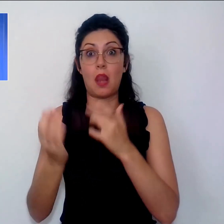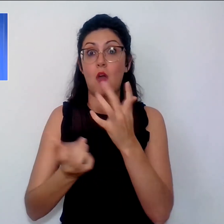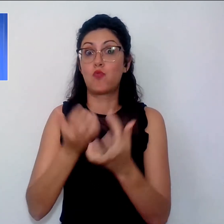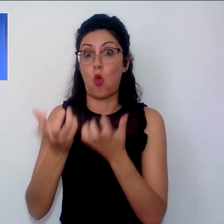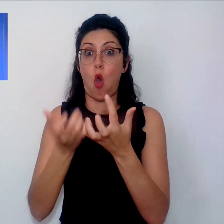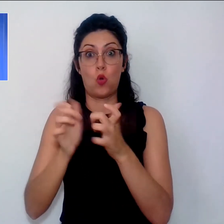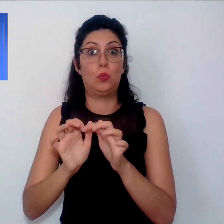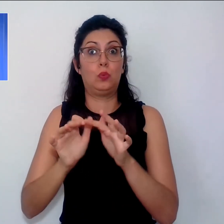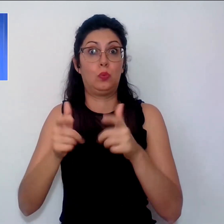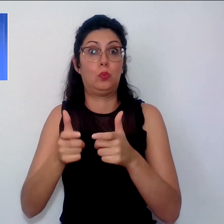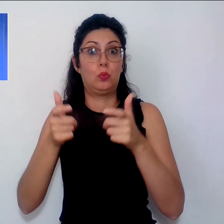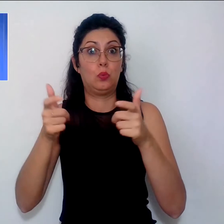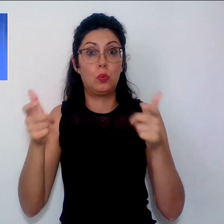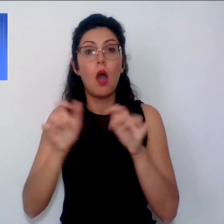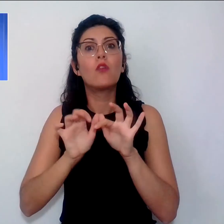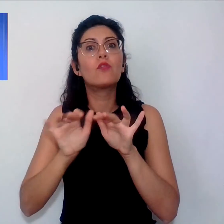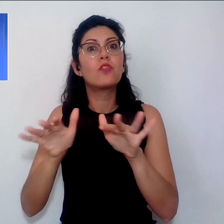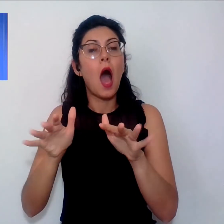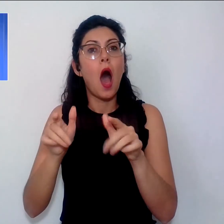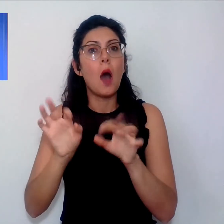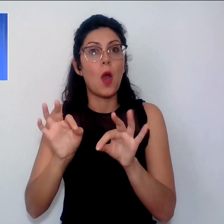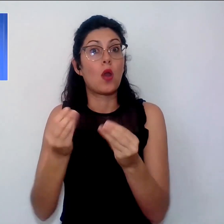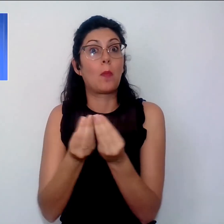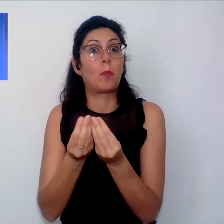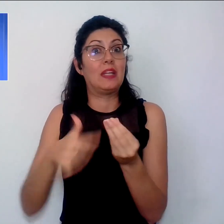Le fiamme interessano una pineta.